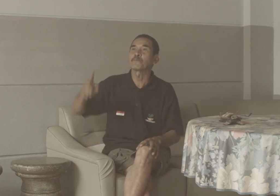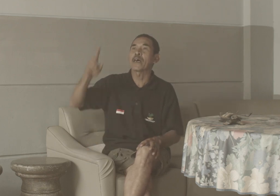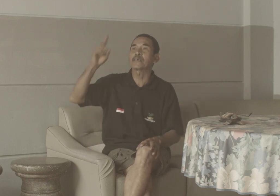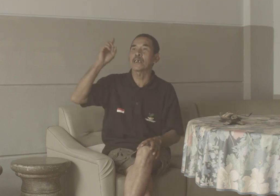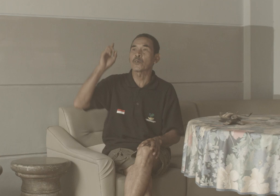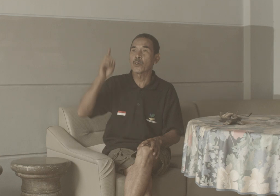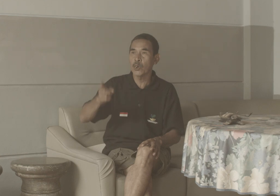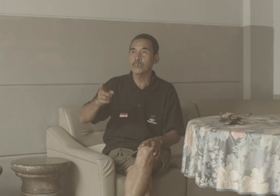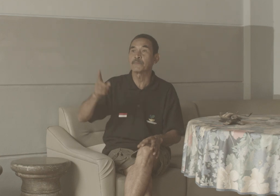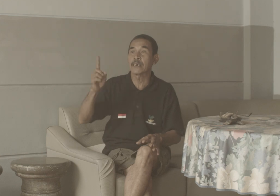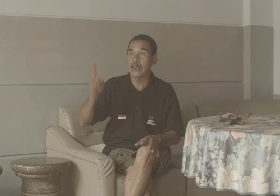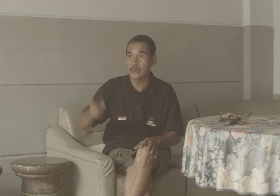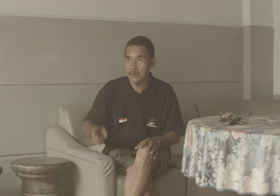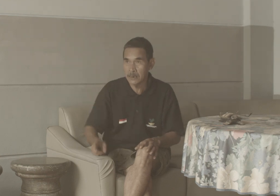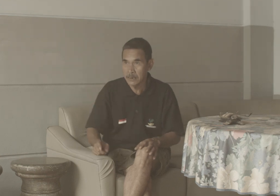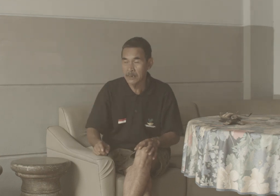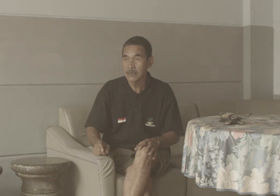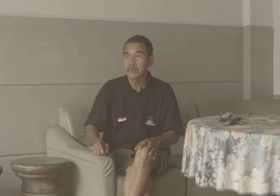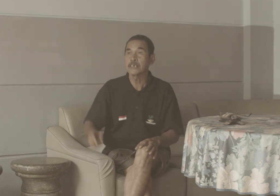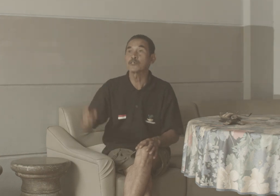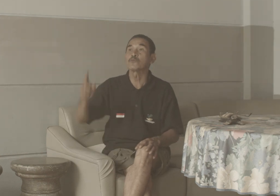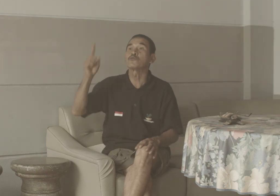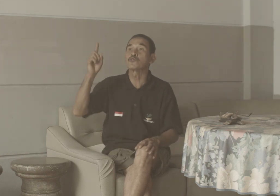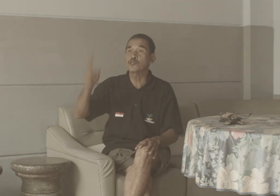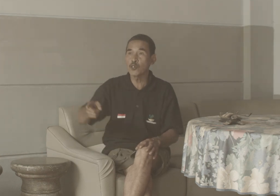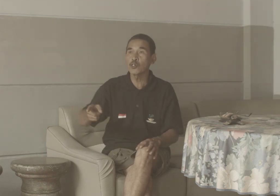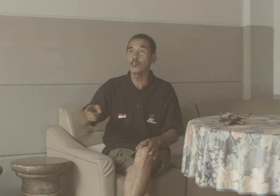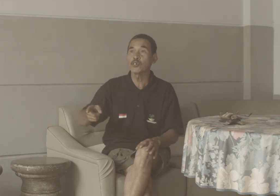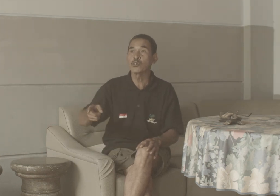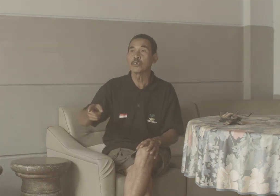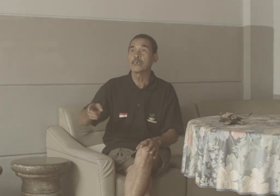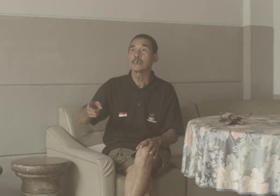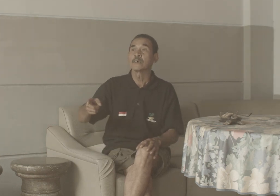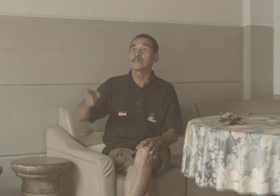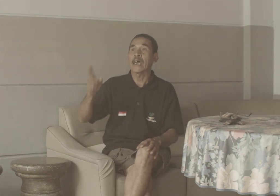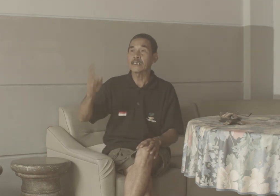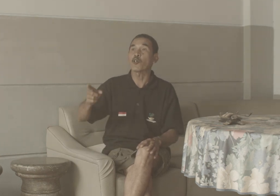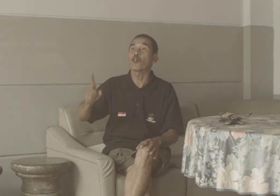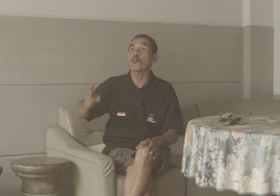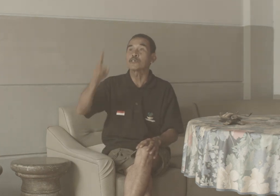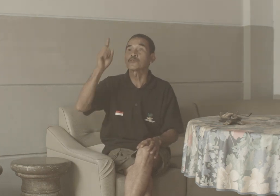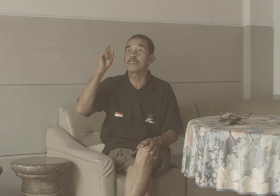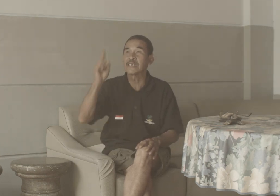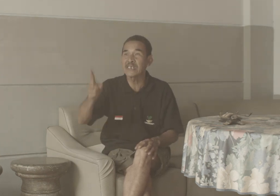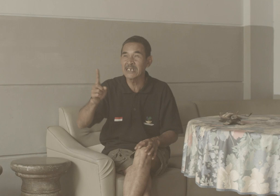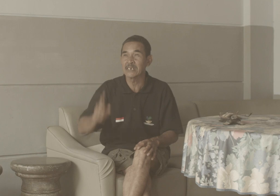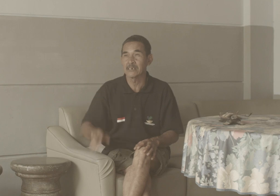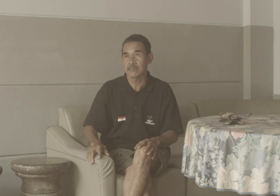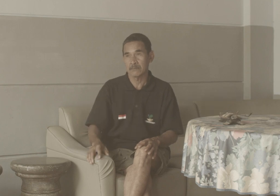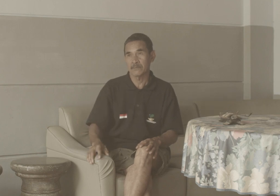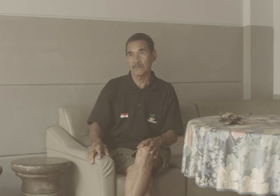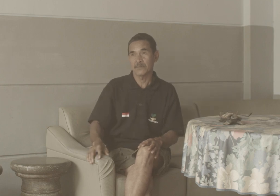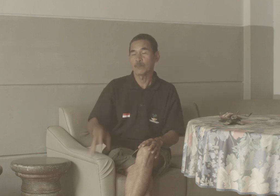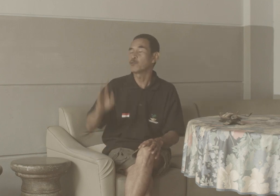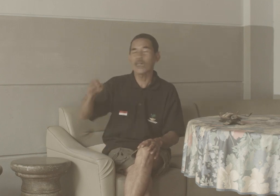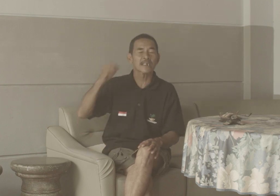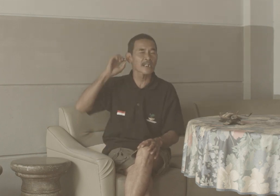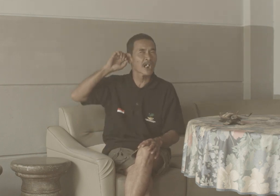Bahasa Kolok Di Bengkala Itu Muncul Dari Kolok Itu Sendiri Bukan Dari Yang